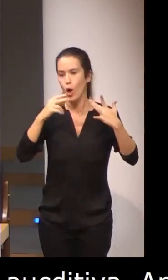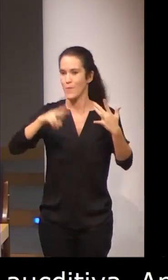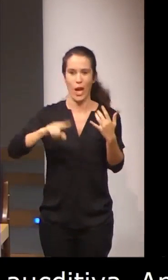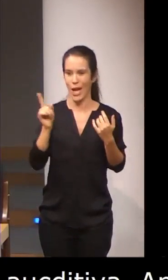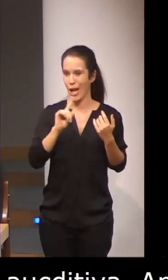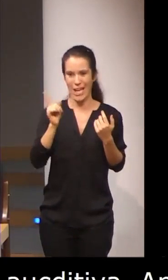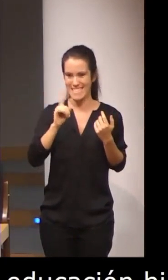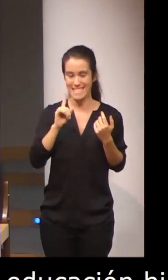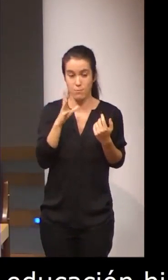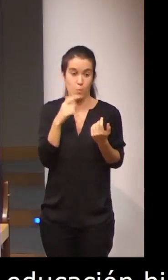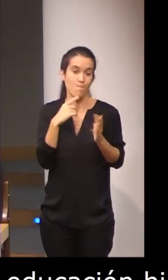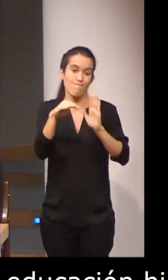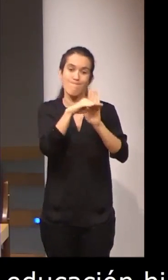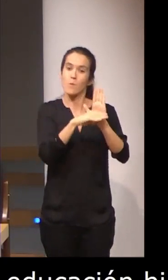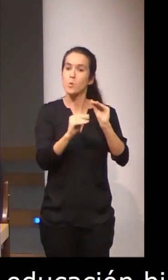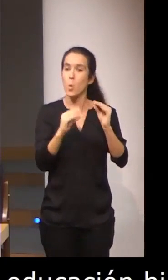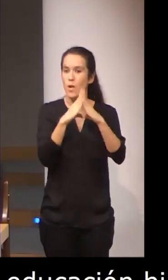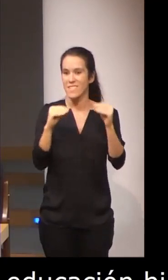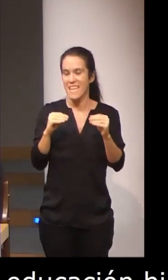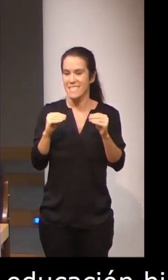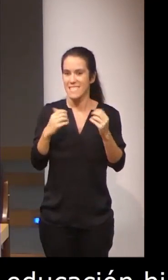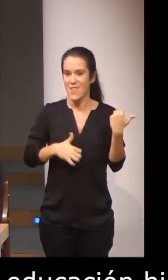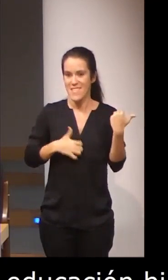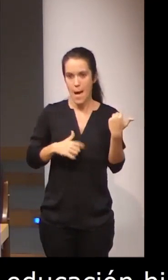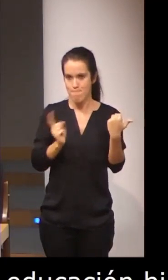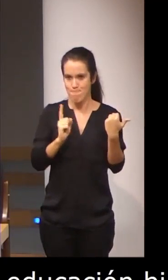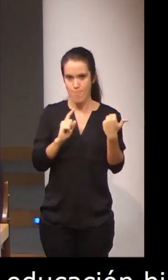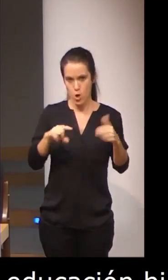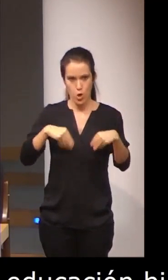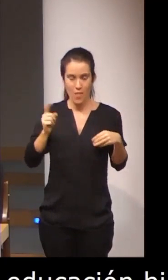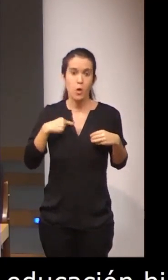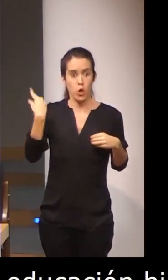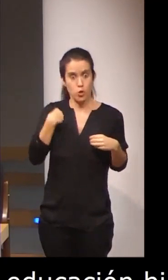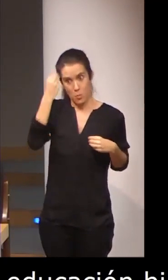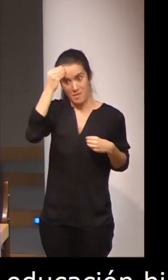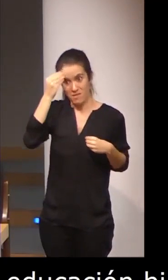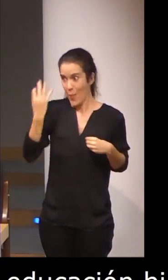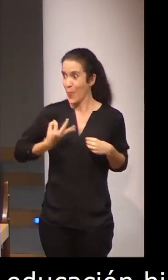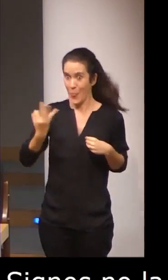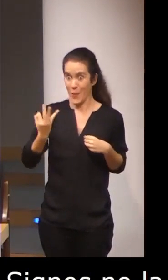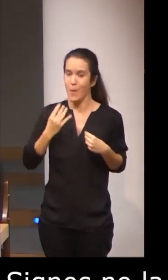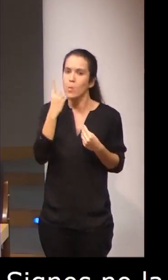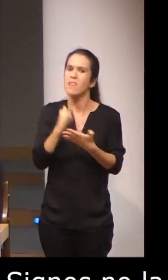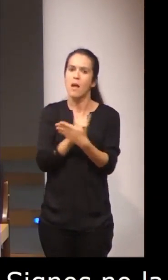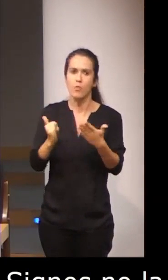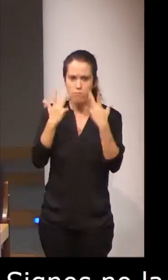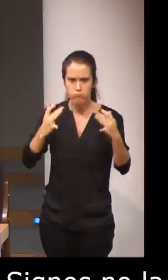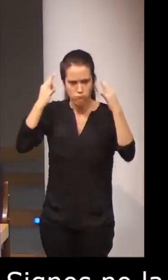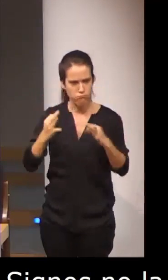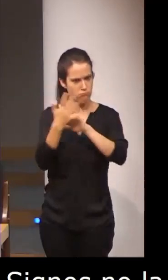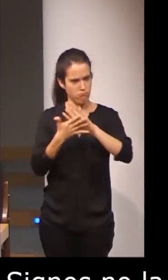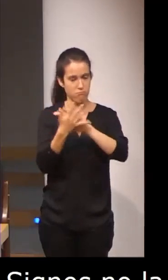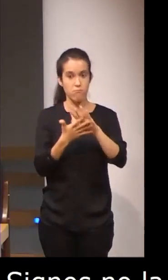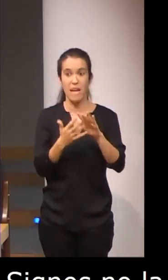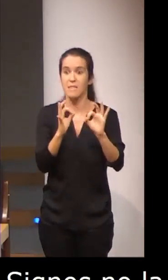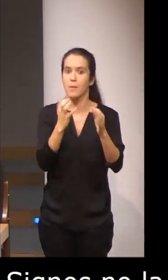la Universidad de Sevilla no las recogen a pesar de que consideramos que sería imprescindible que así fuera especialmente en titulaciones